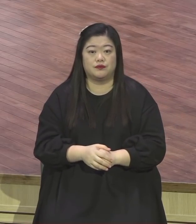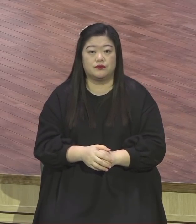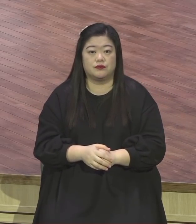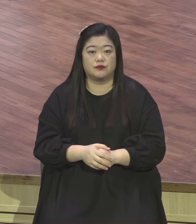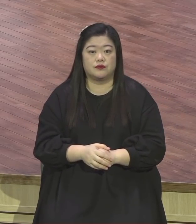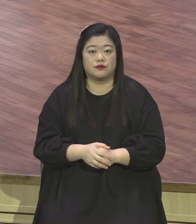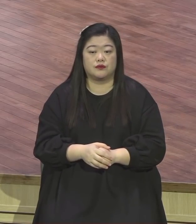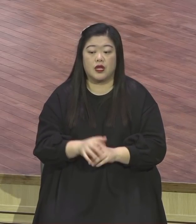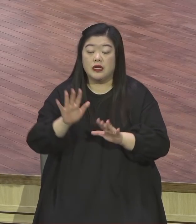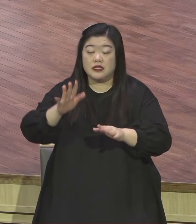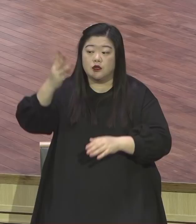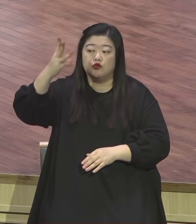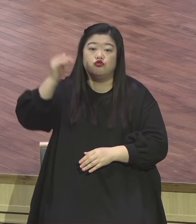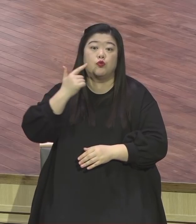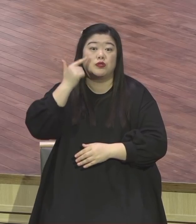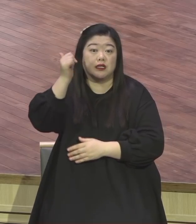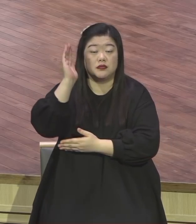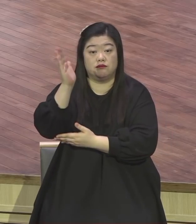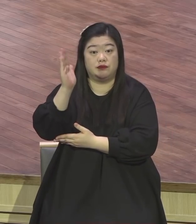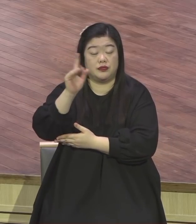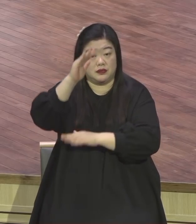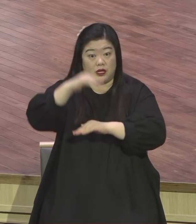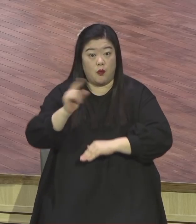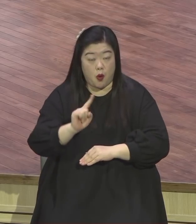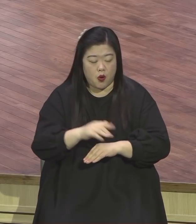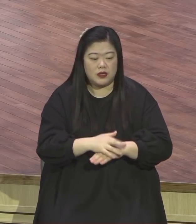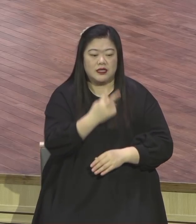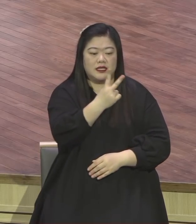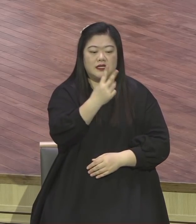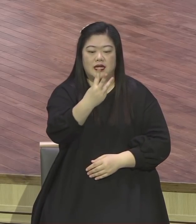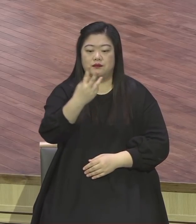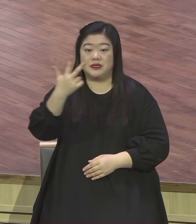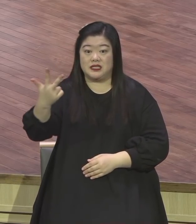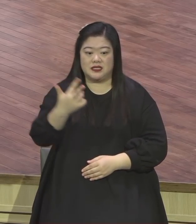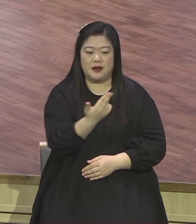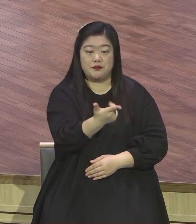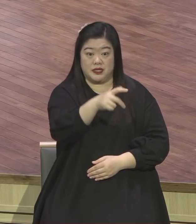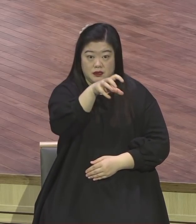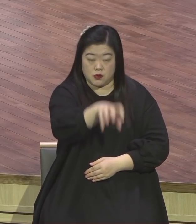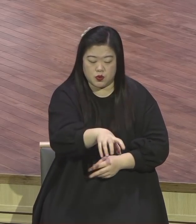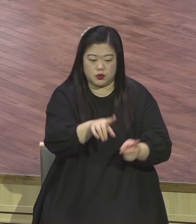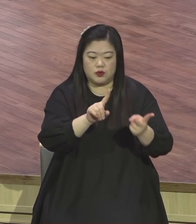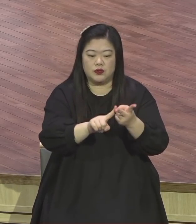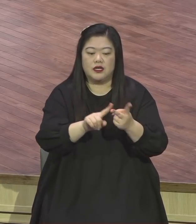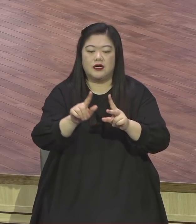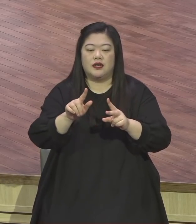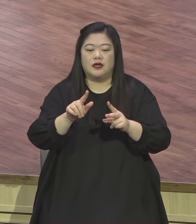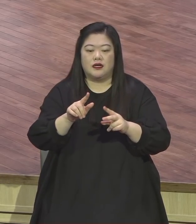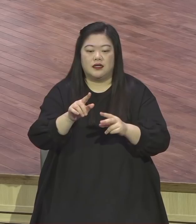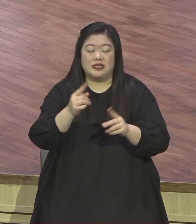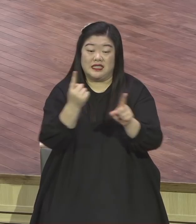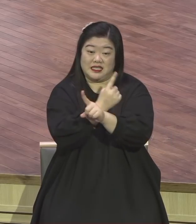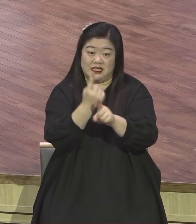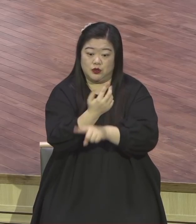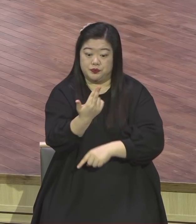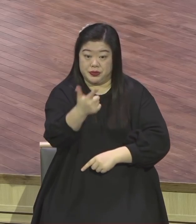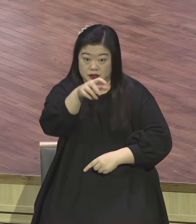그렇죠 치유 빈 곳의 현장 섬이 빈 곳의 현장 이렇게 나왔잖아요 이 3강이